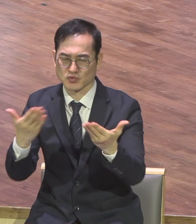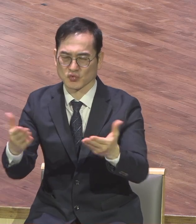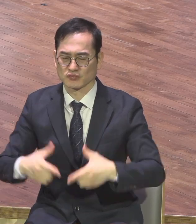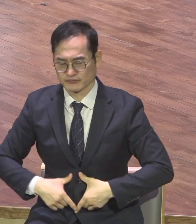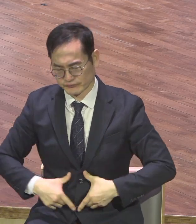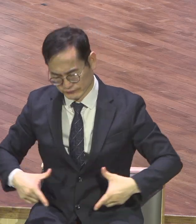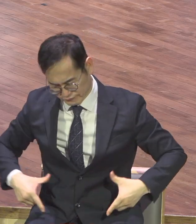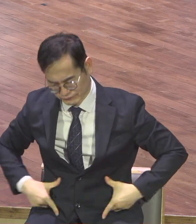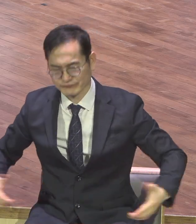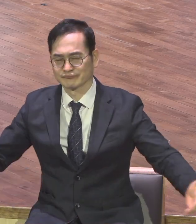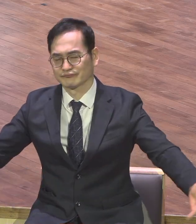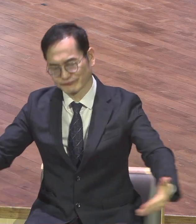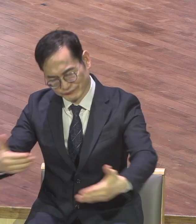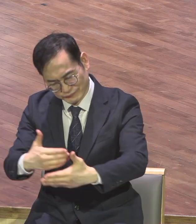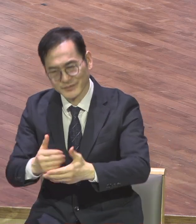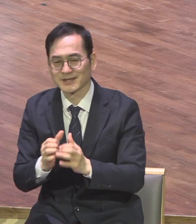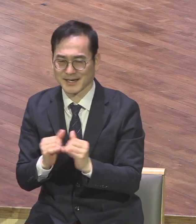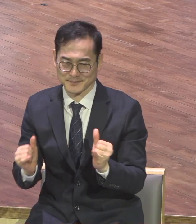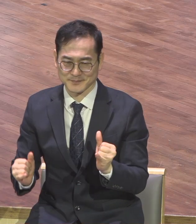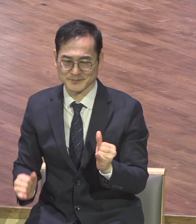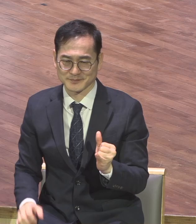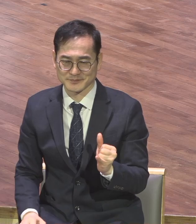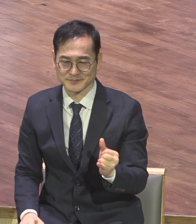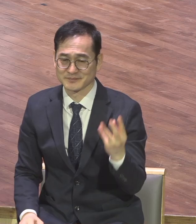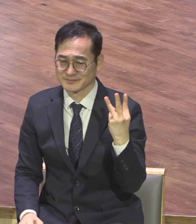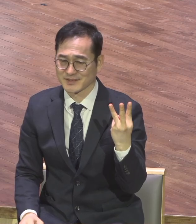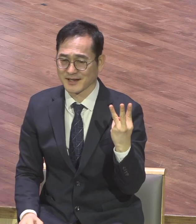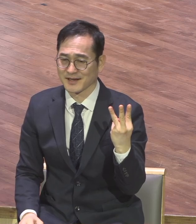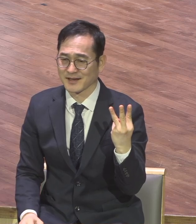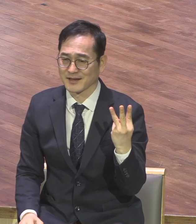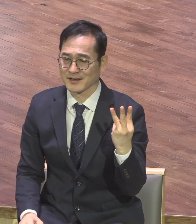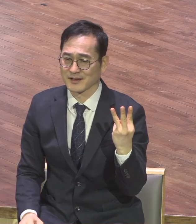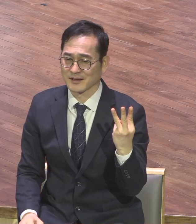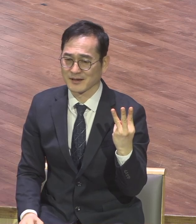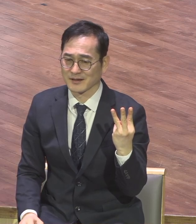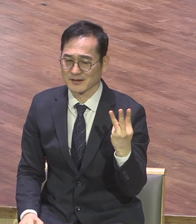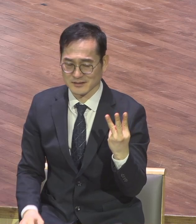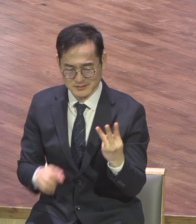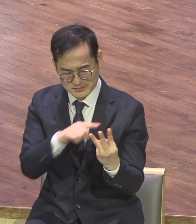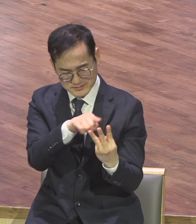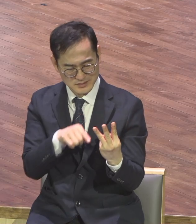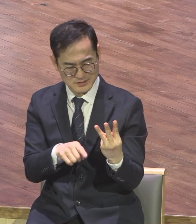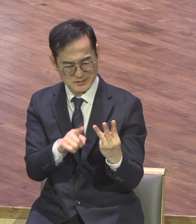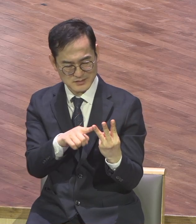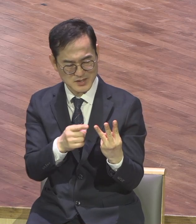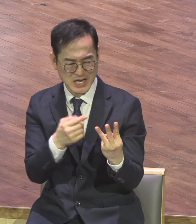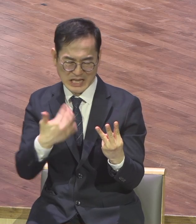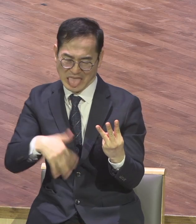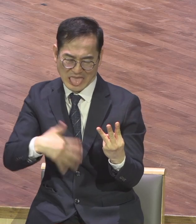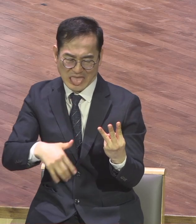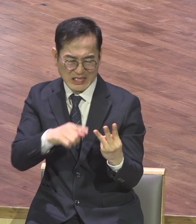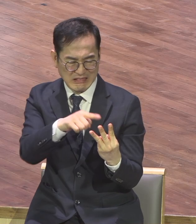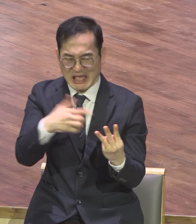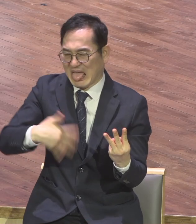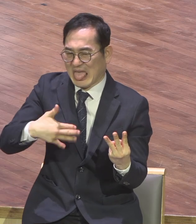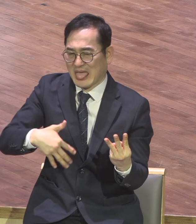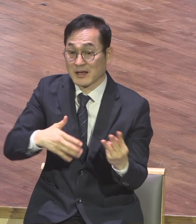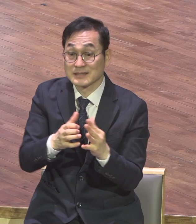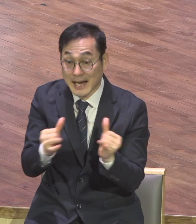이거 안되는 분은 오늘 기도하세요 하나님 빠뿡 신앙을 조옵사사 영적으로 예배드리고